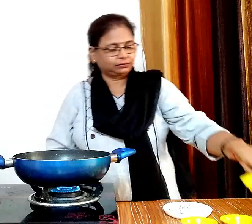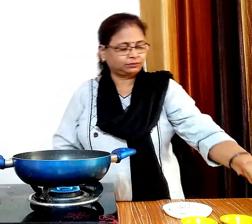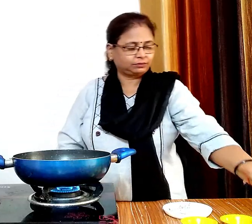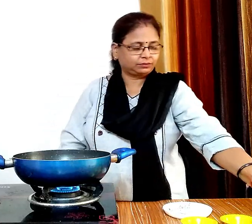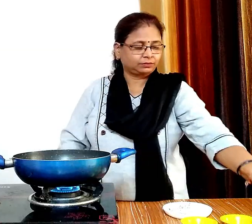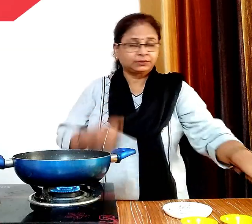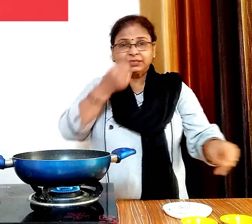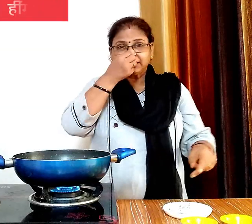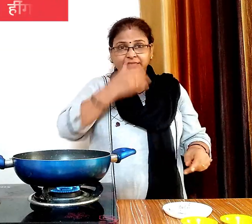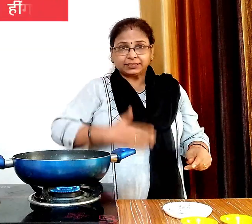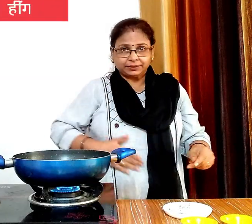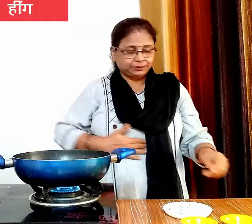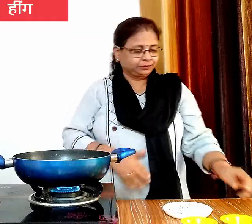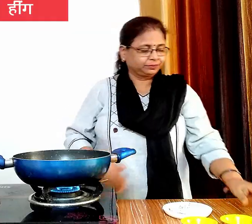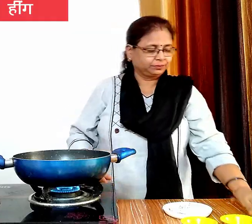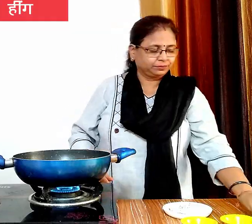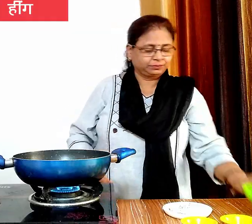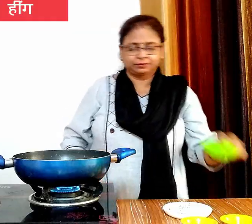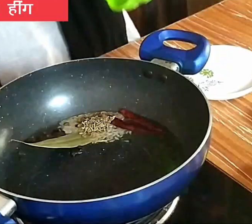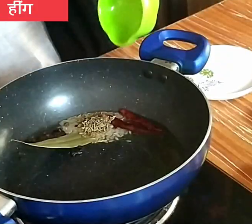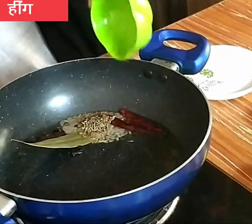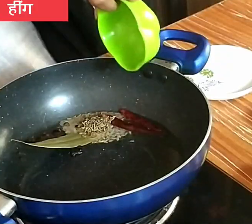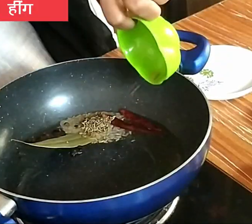और चुटके बढ़ दीग डालकर थोड़ा चला लेंगे